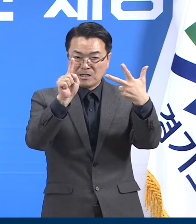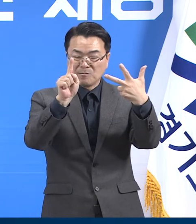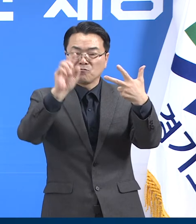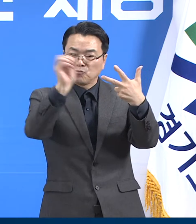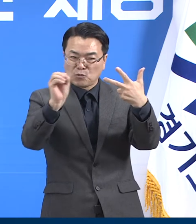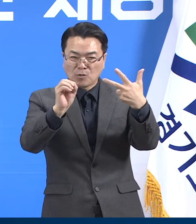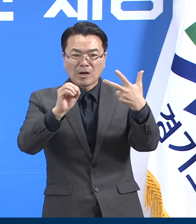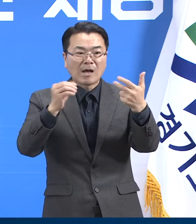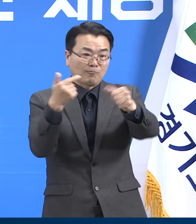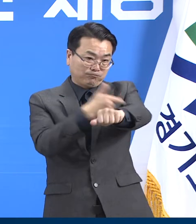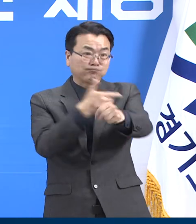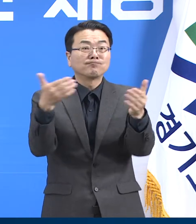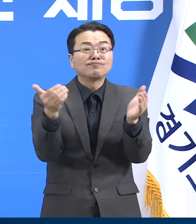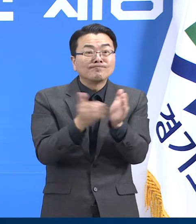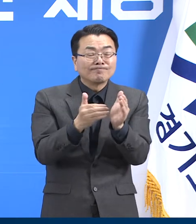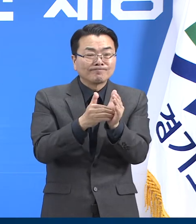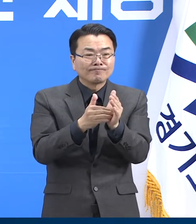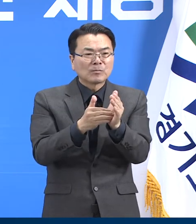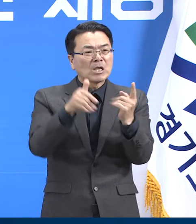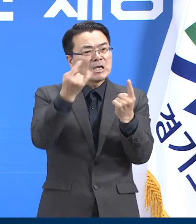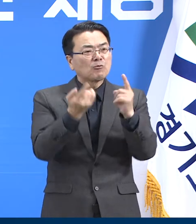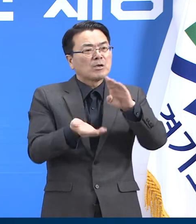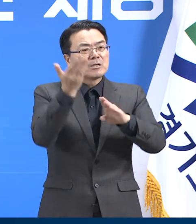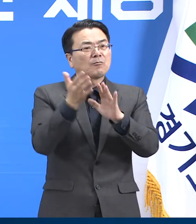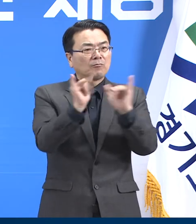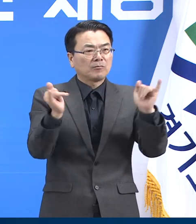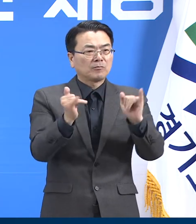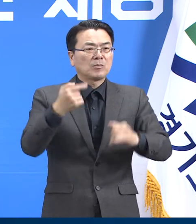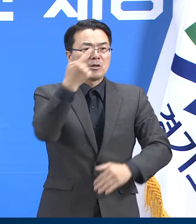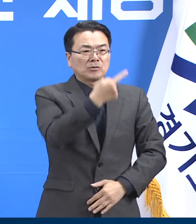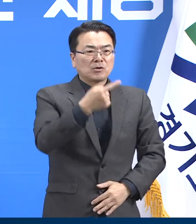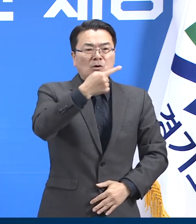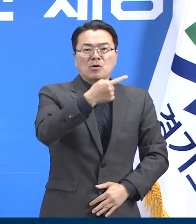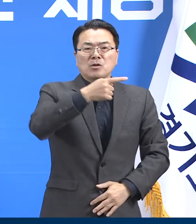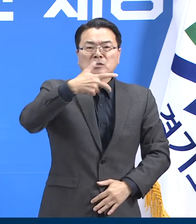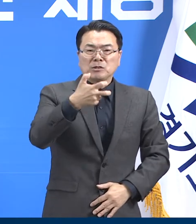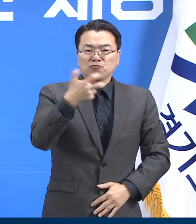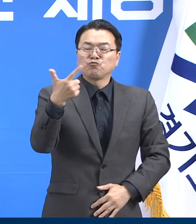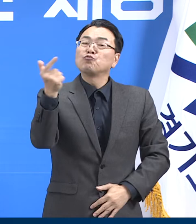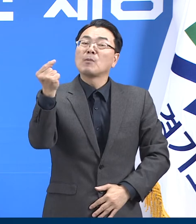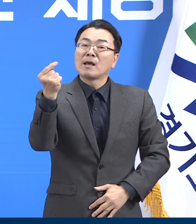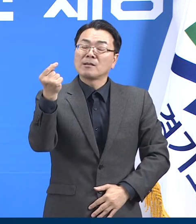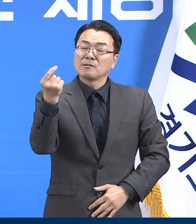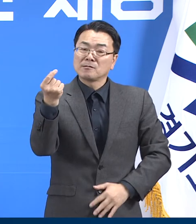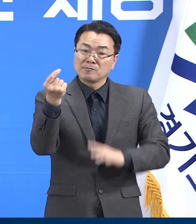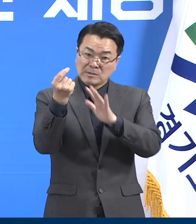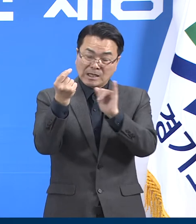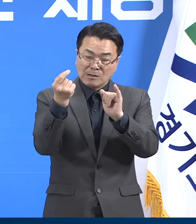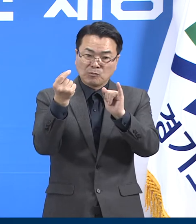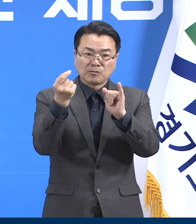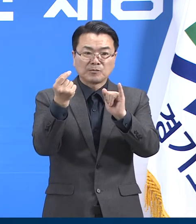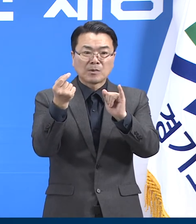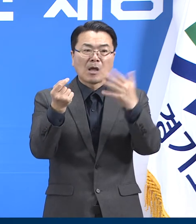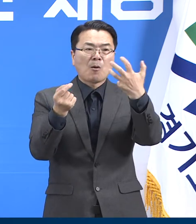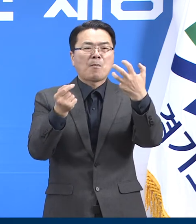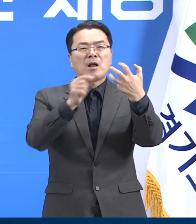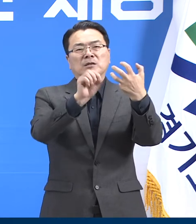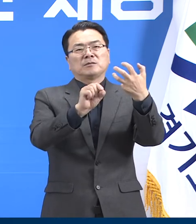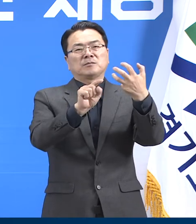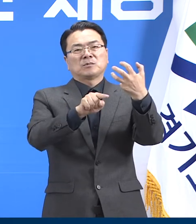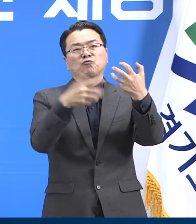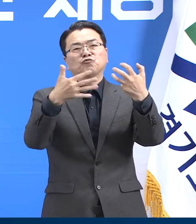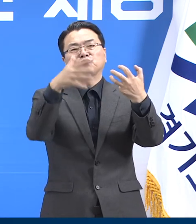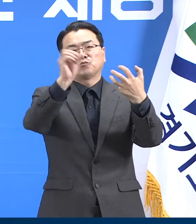1회 이상 접종을 받은 분들은 총 1,076만 8,124명으로 도 인구 대비 80.9